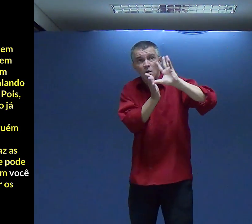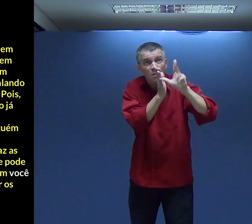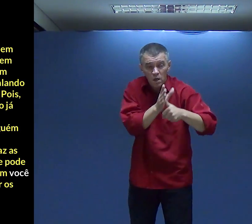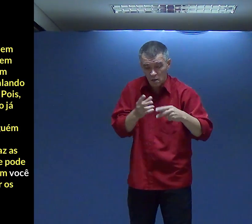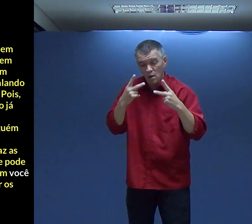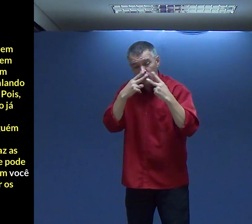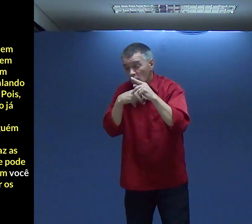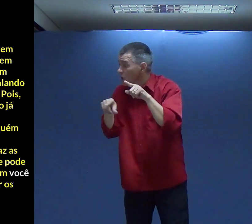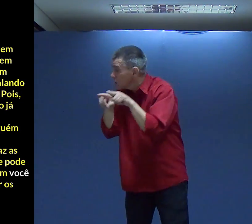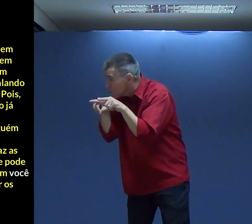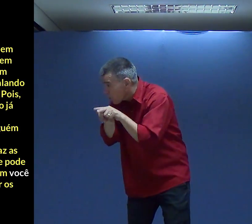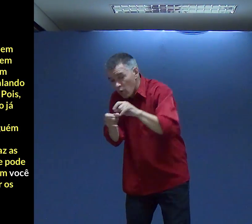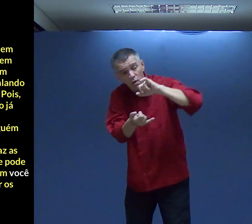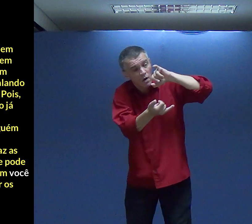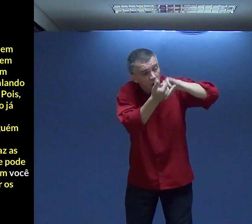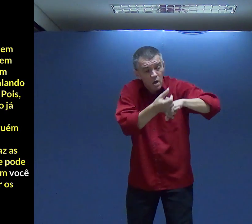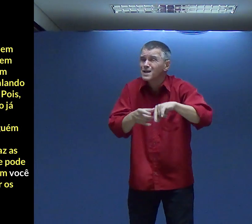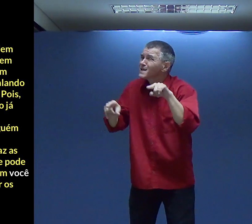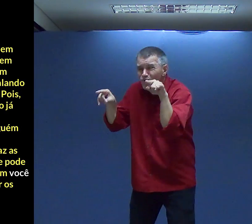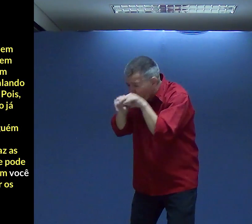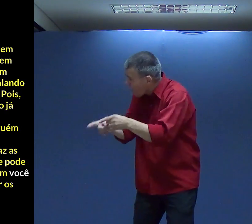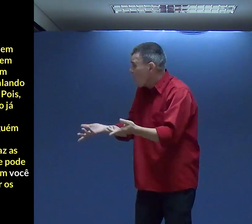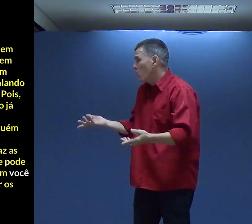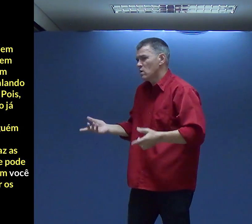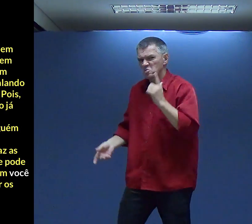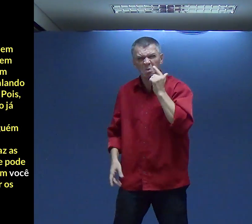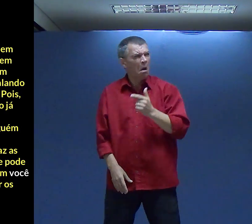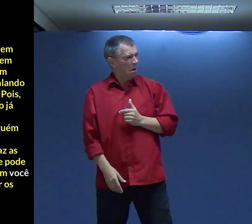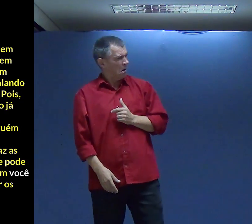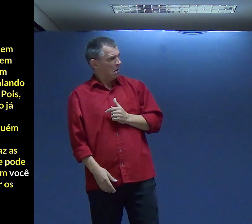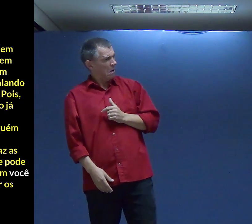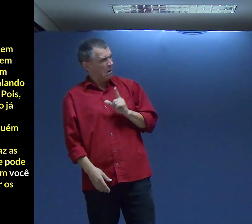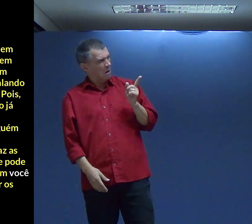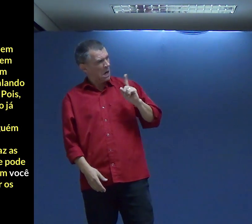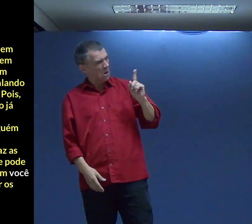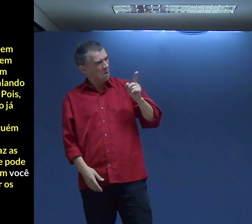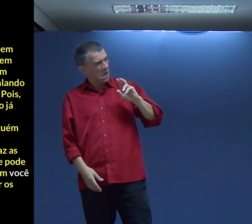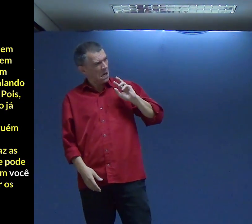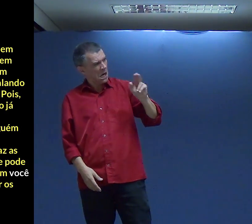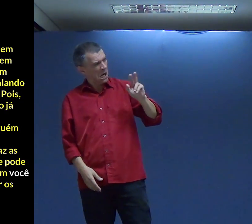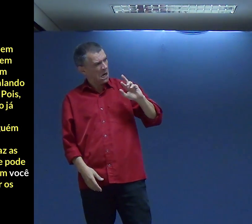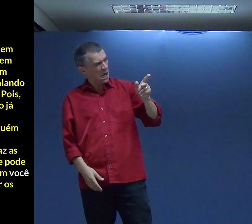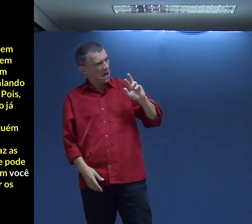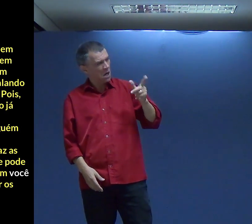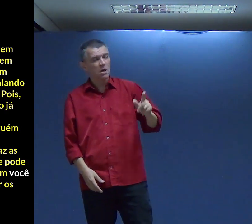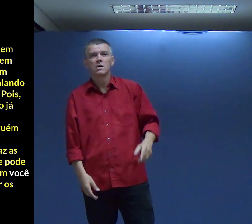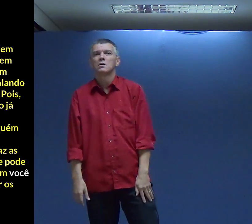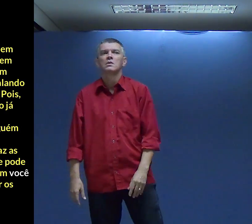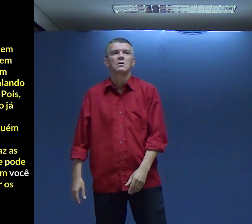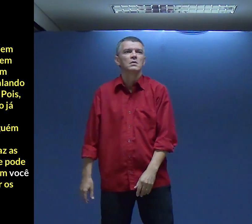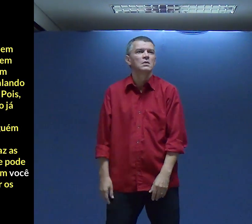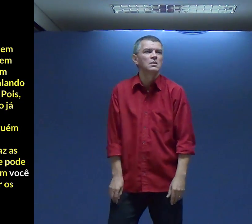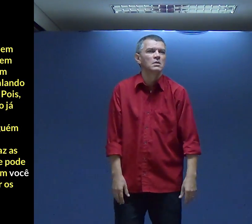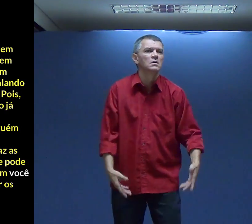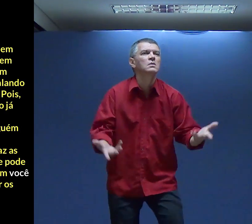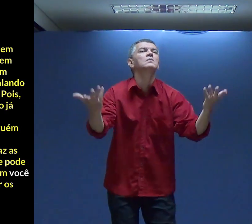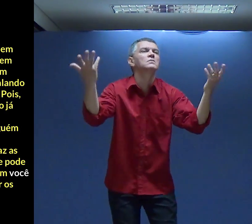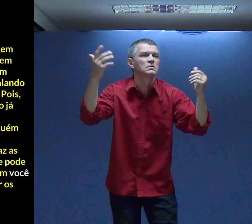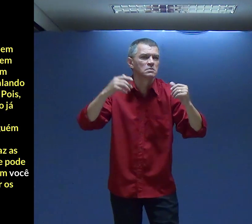Elas São como Mataram Como roubaram Como adulteraram É tudo igual É tudo igual Eu falo Não é Não é é Diferente